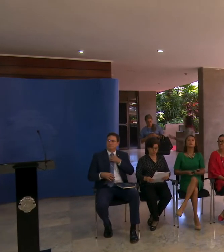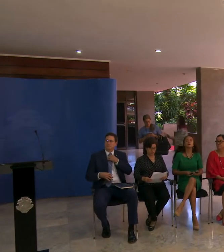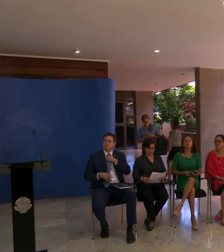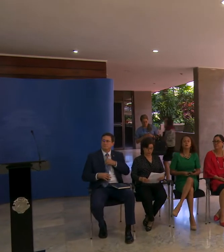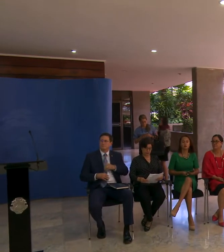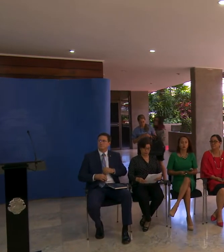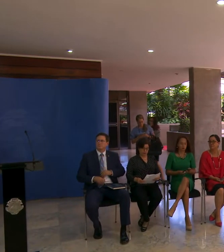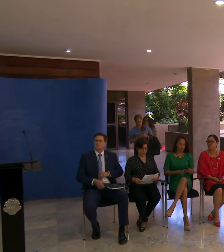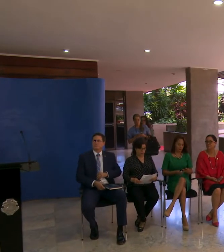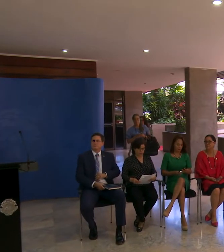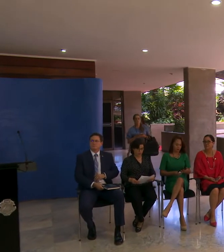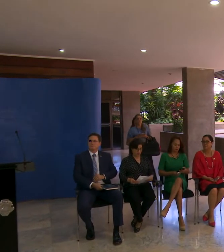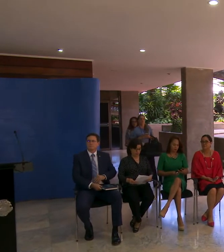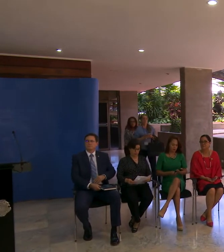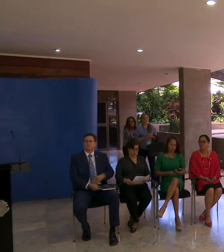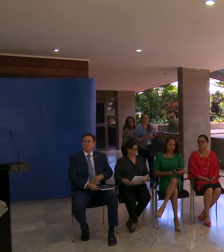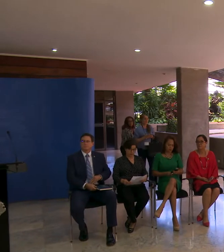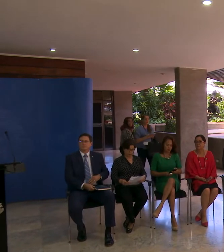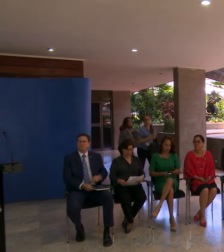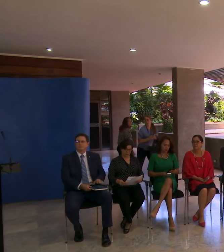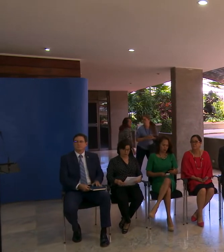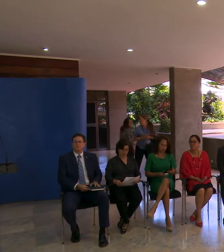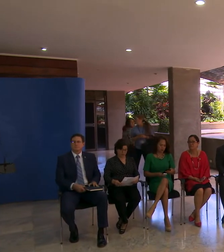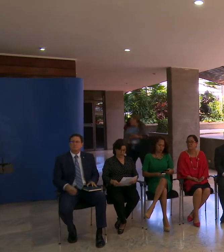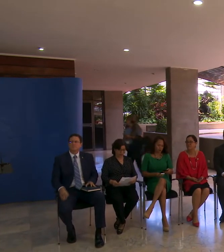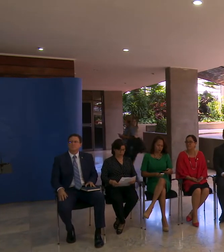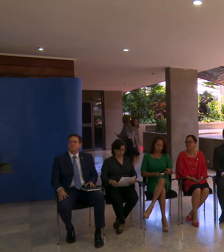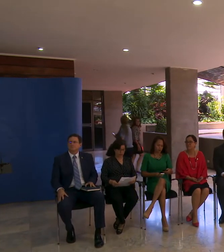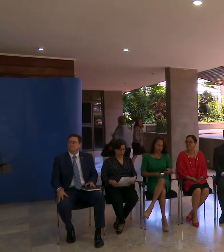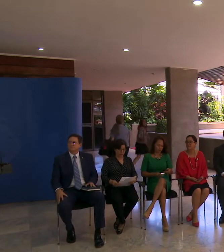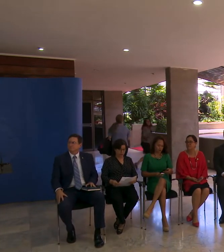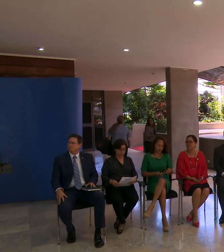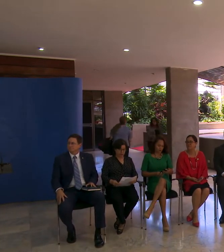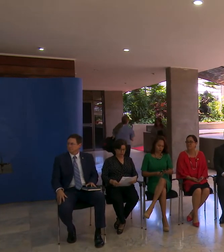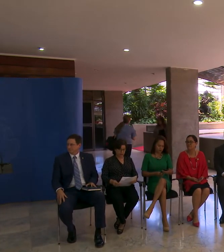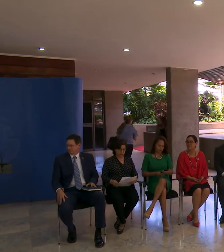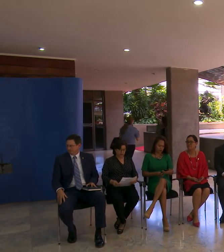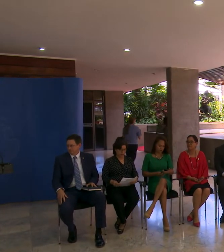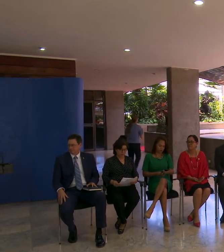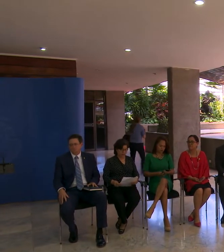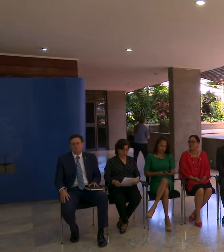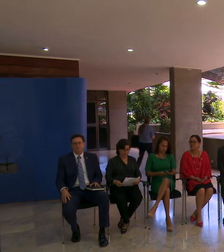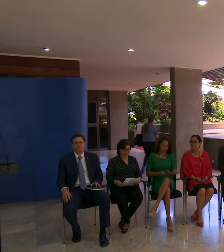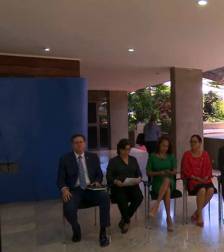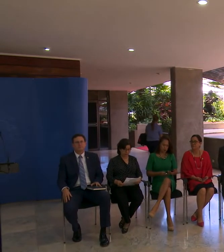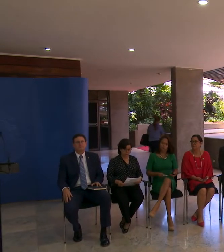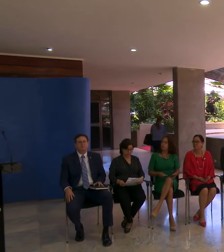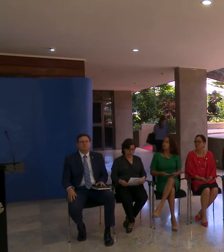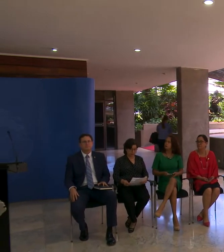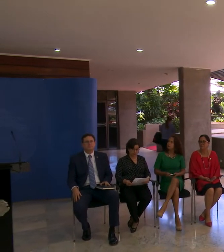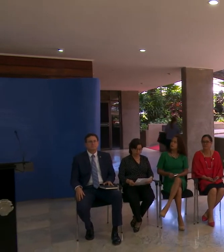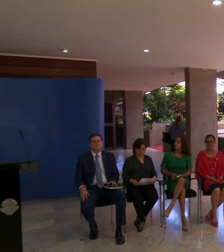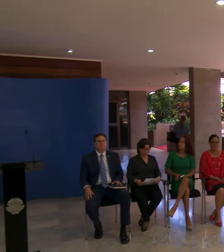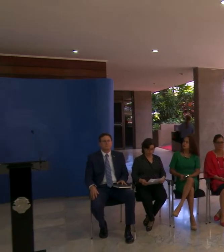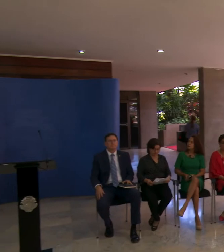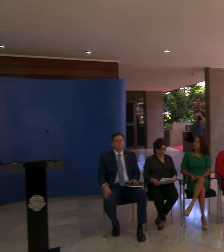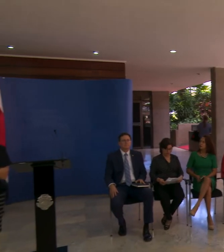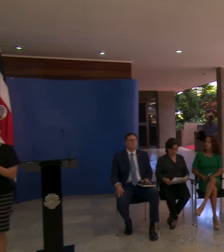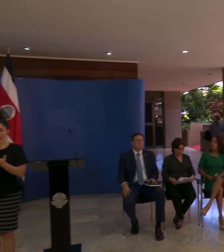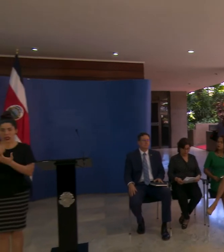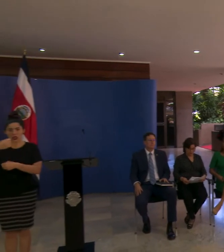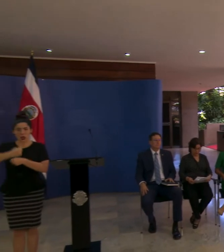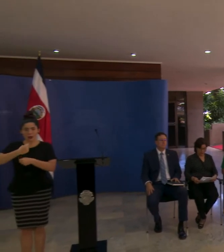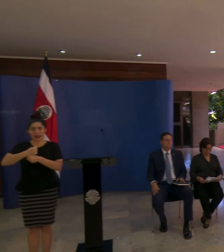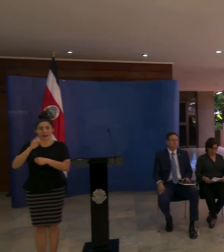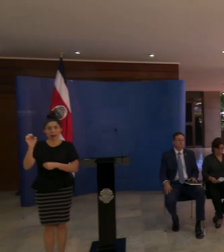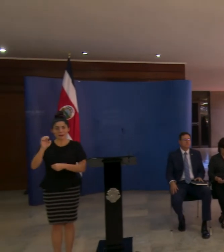conferencia de prensa. Recordarles que hoy el señor presidente lideró y convocó el Centro de Operaciones de Emergencia